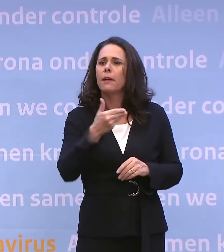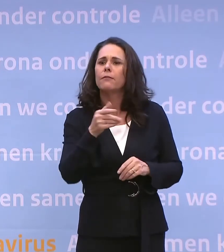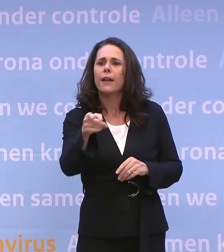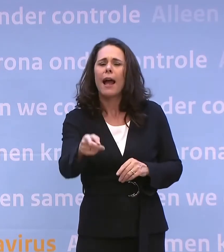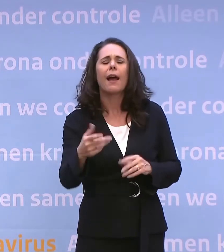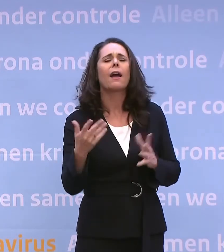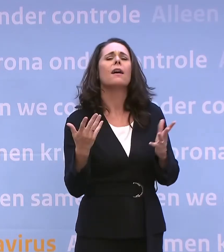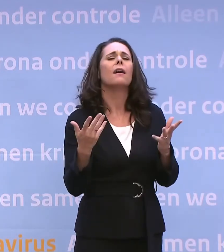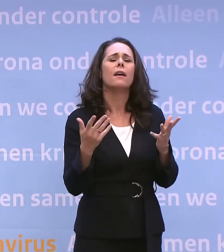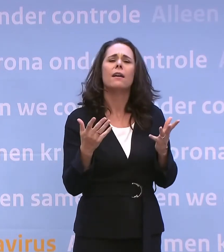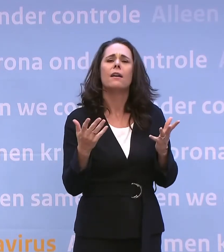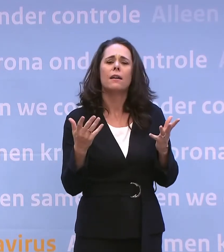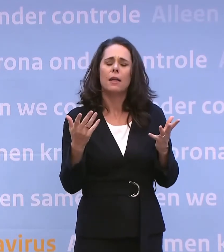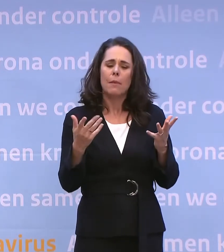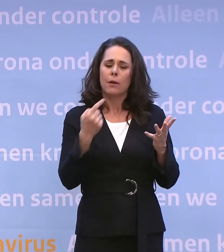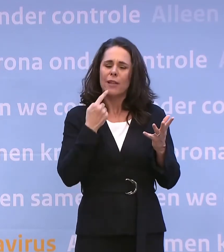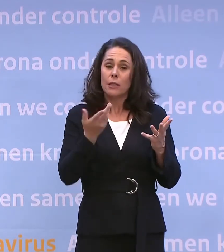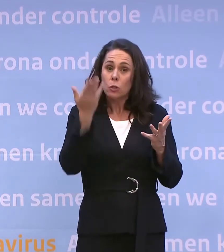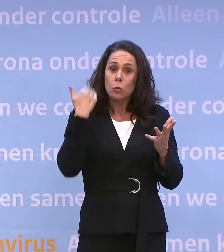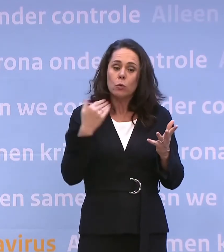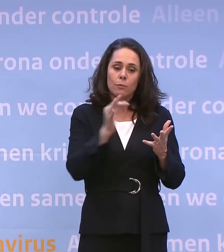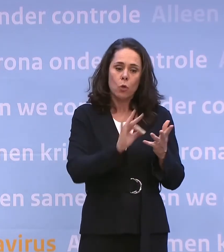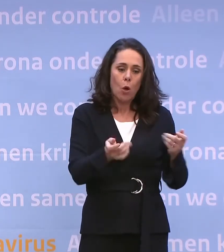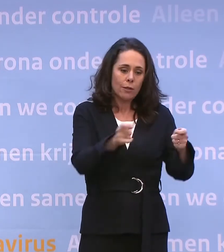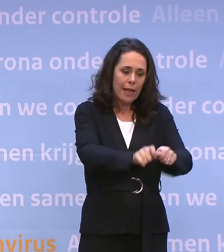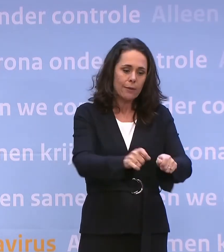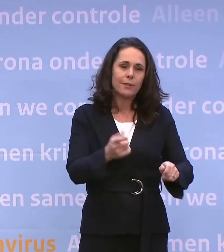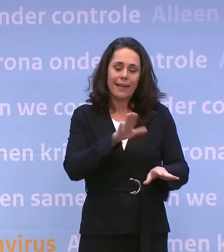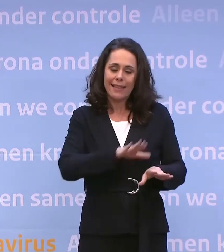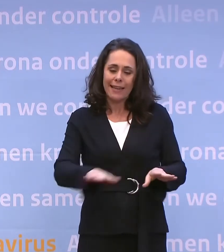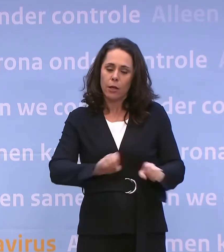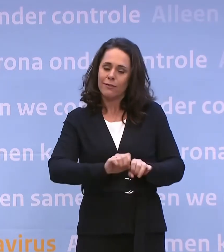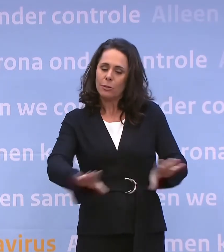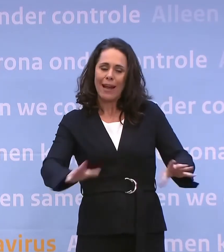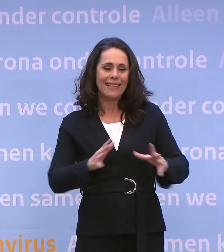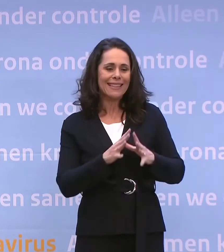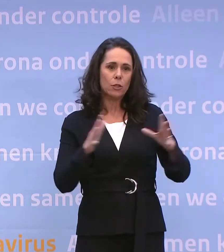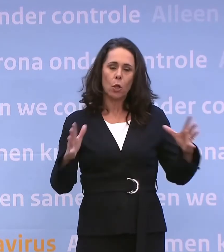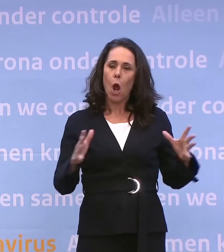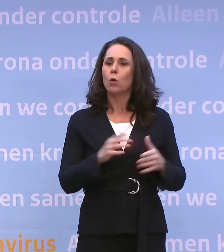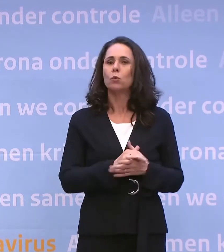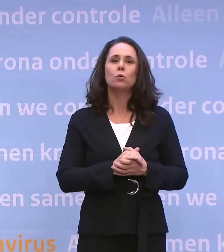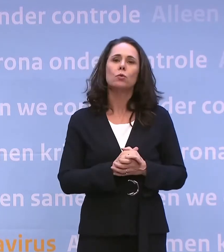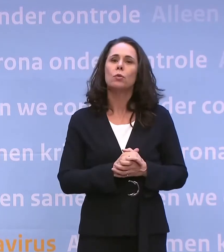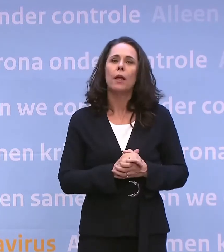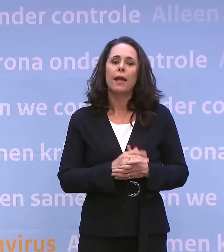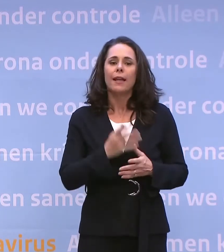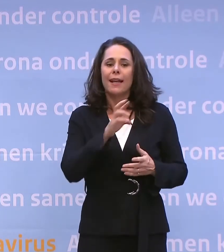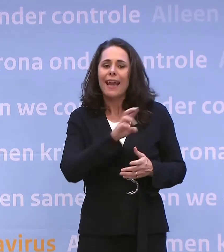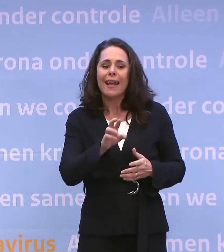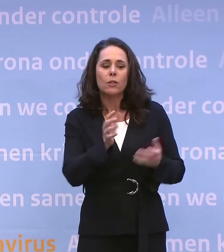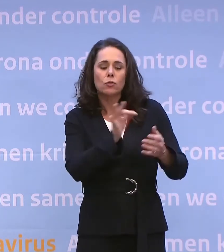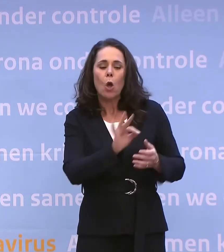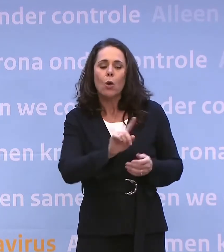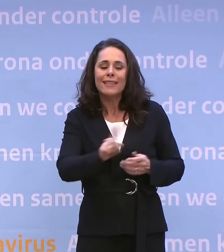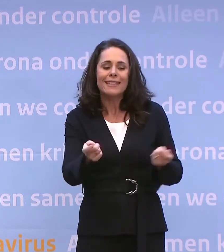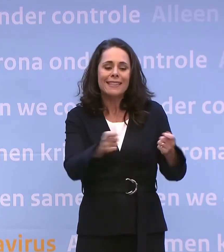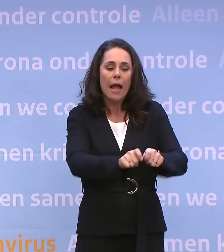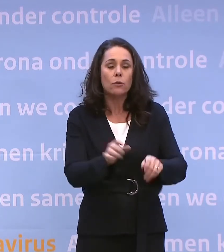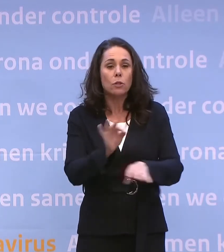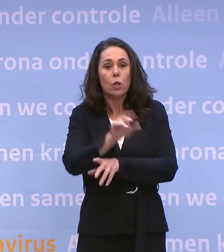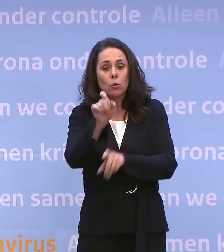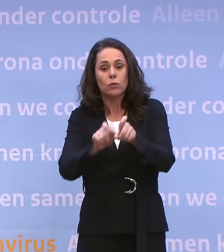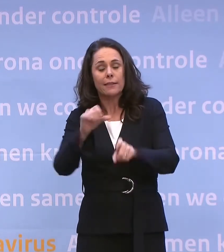afgelopen paar weken is het dus naar voren gekomen dat u een persoonlijk conflict heeft met Jaap van Dissel, de man die hier nu samen met u deze persconferentie